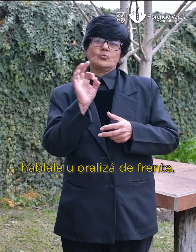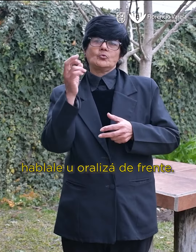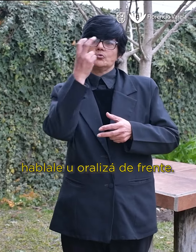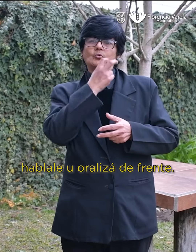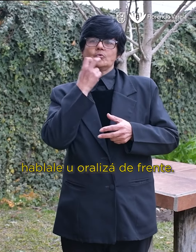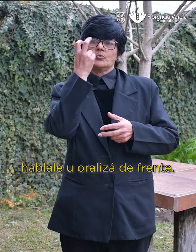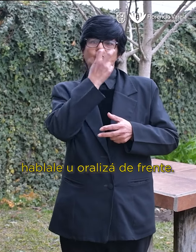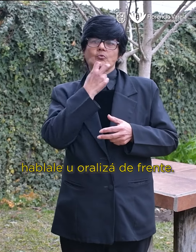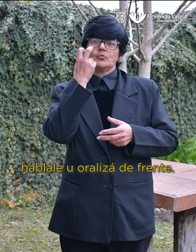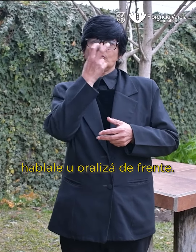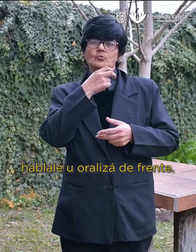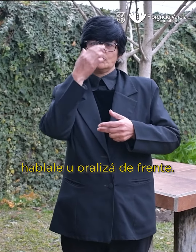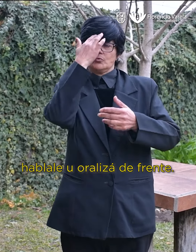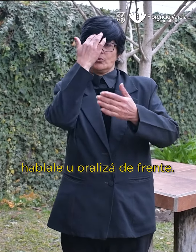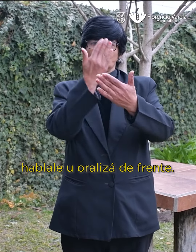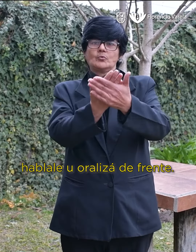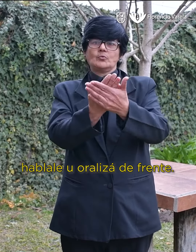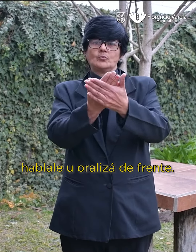de frente.